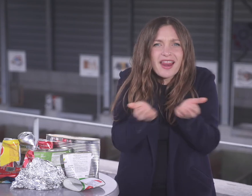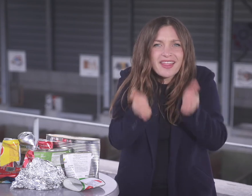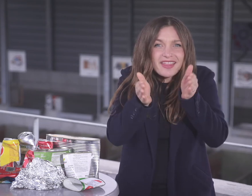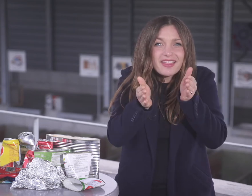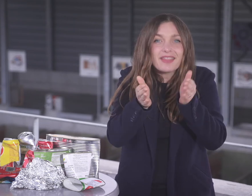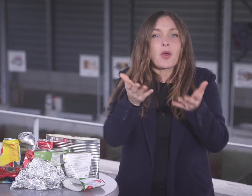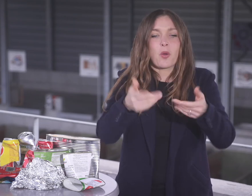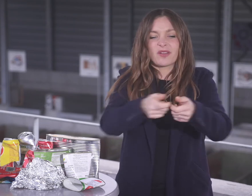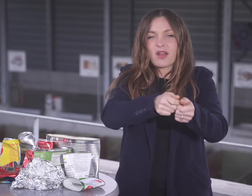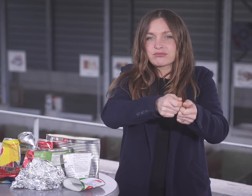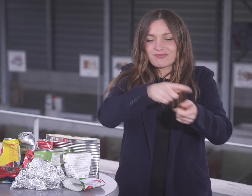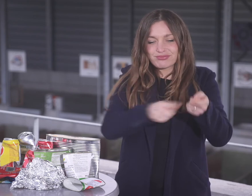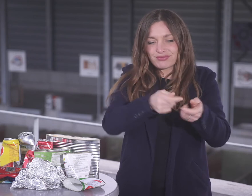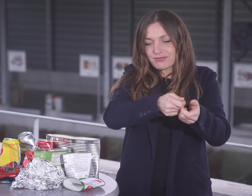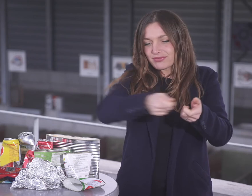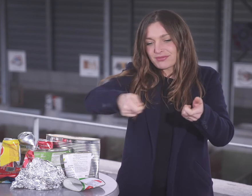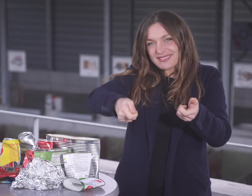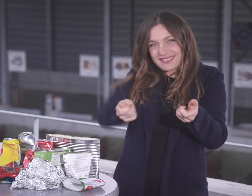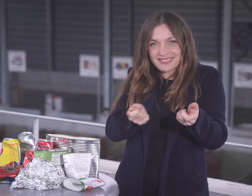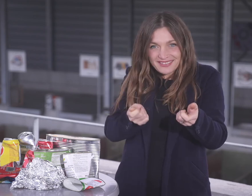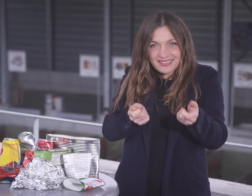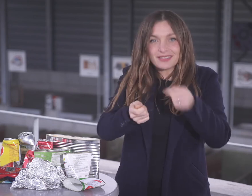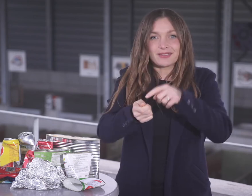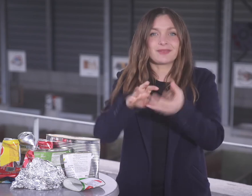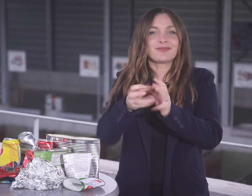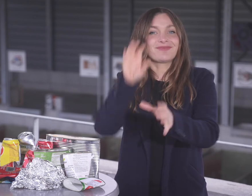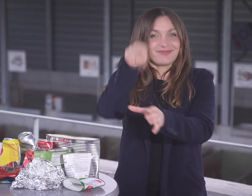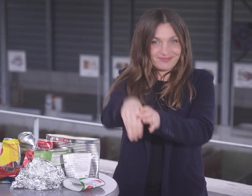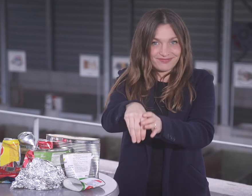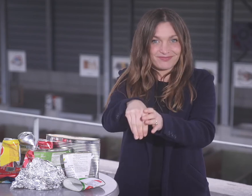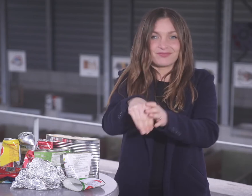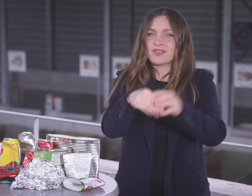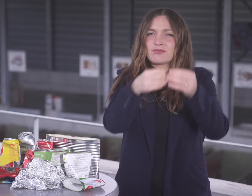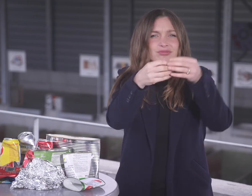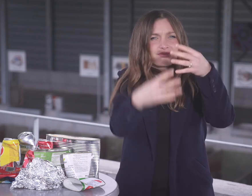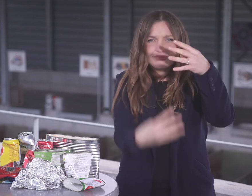Bitte beachten Sie diesbezüglich die Alurecyclingzeichen.